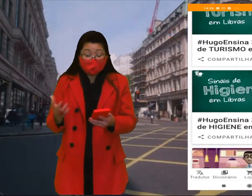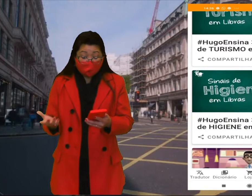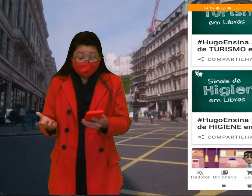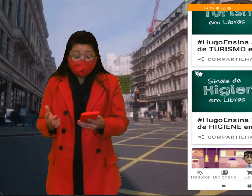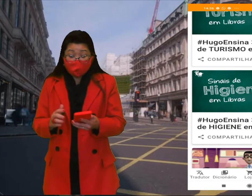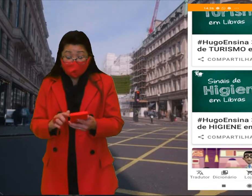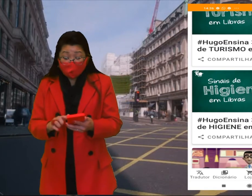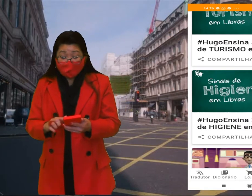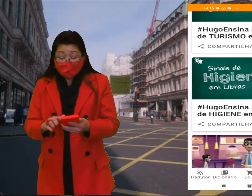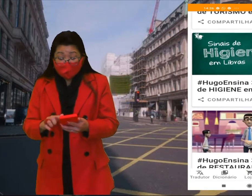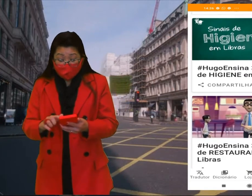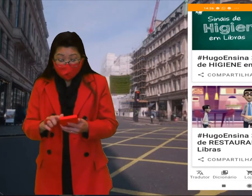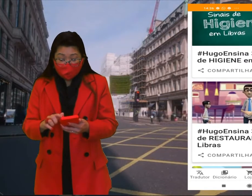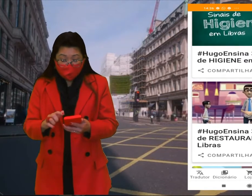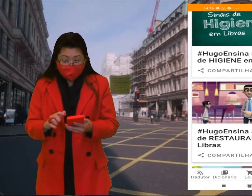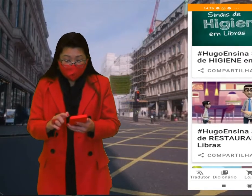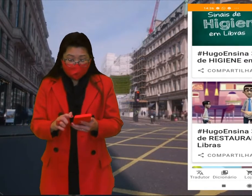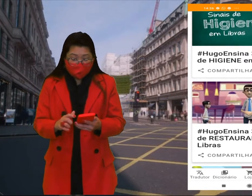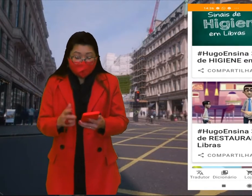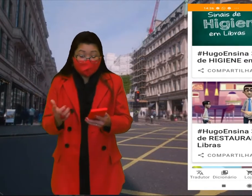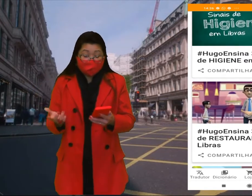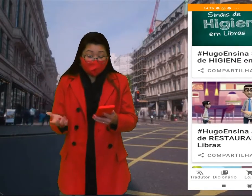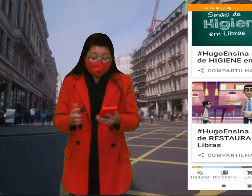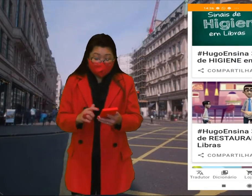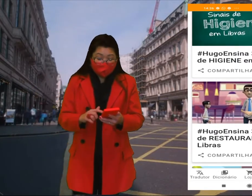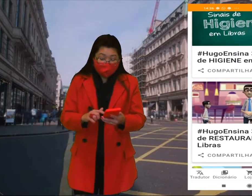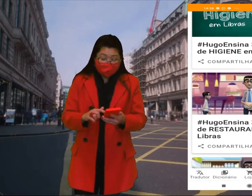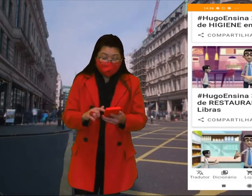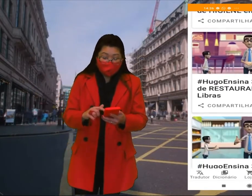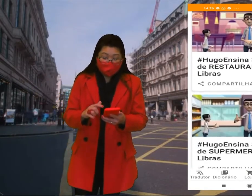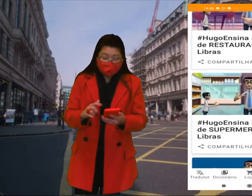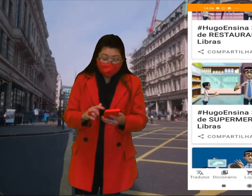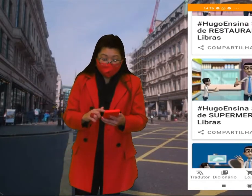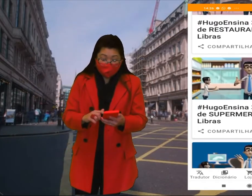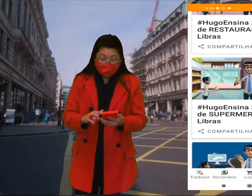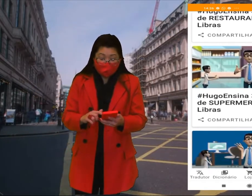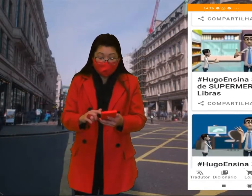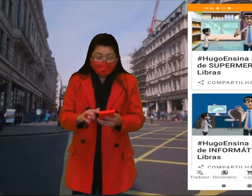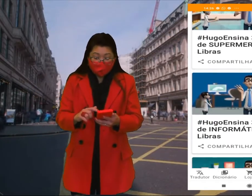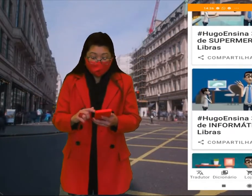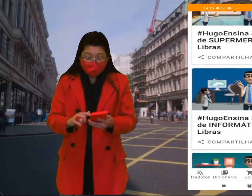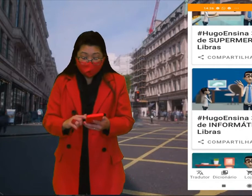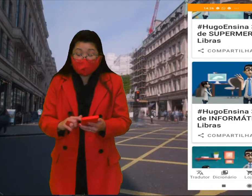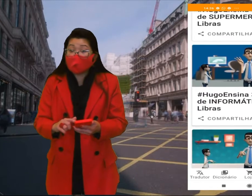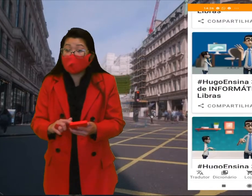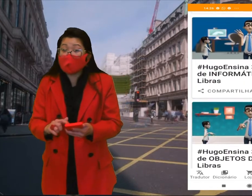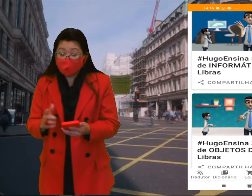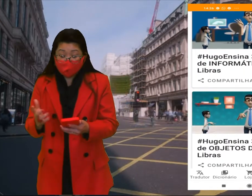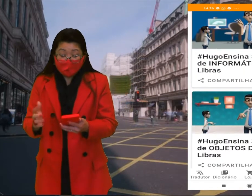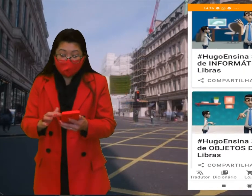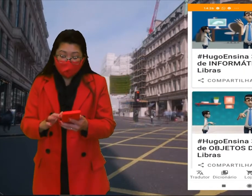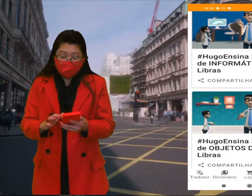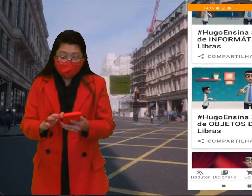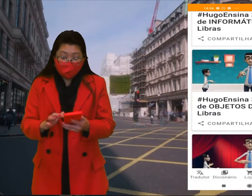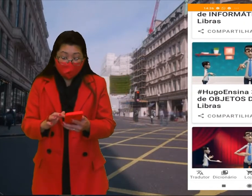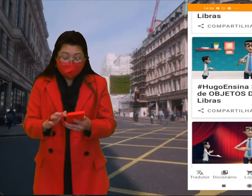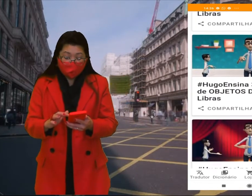sinais de higiene, sinais aí no restaurante, no supermercado, na informática,